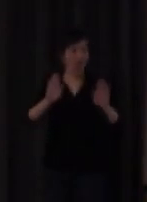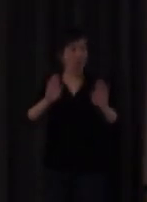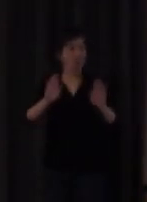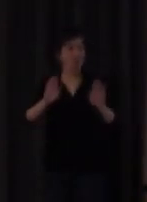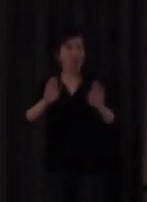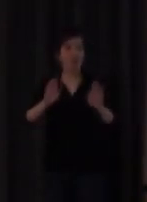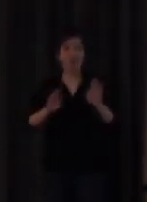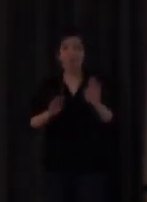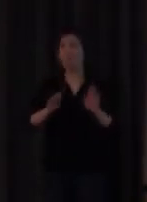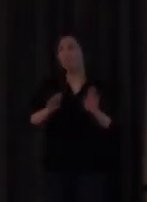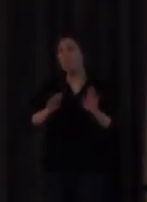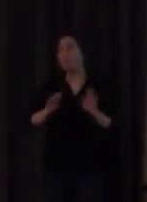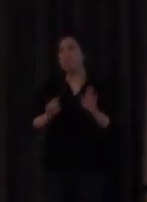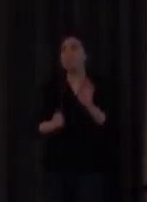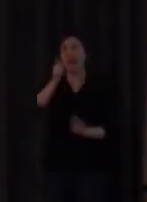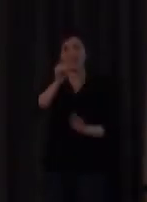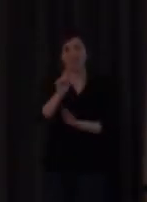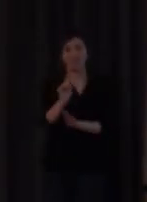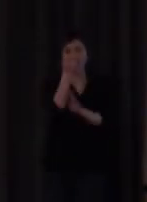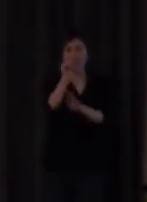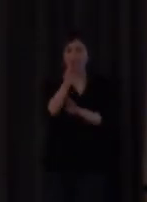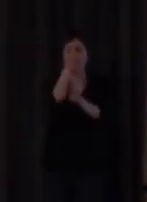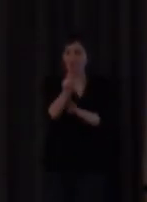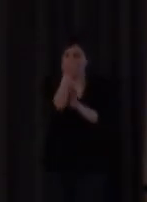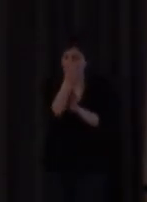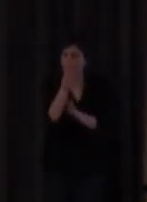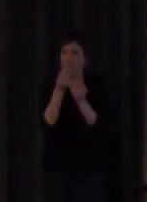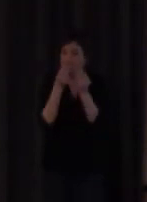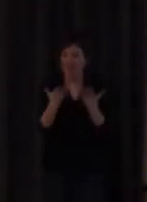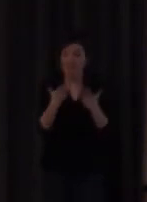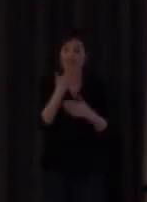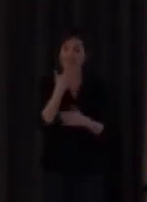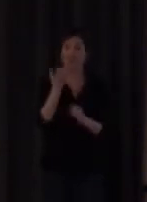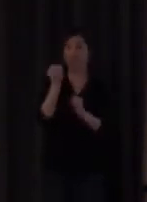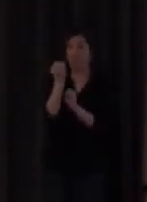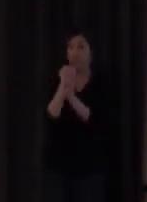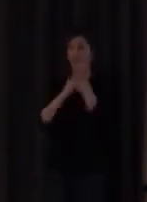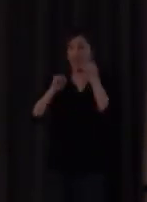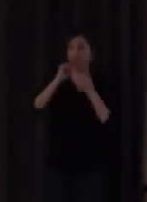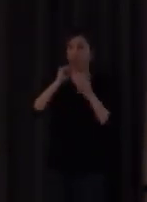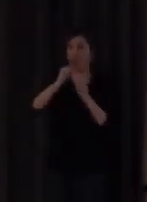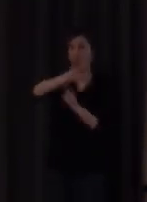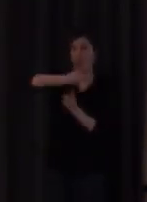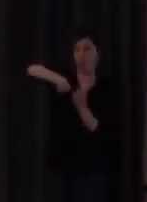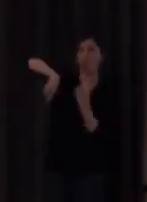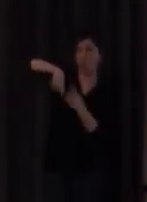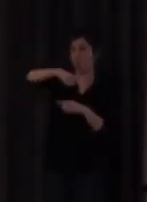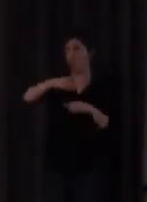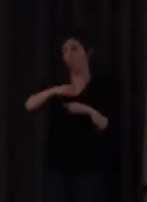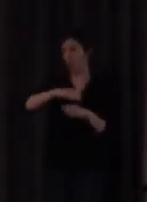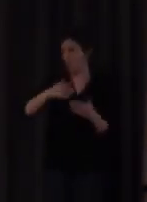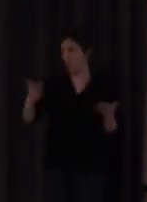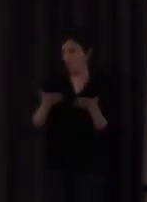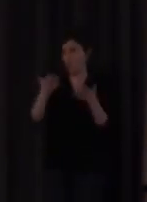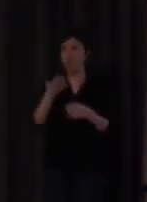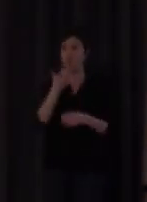tendencias hay más aciertos en los movimientos curvos movimientos como